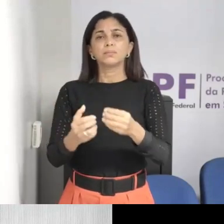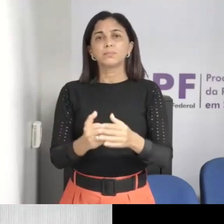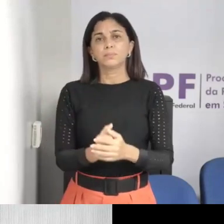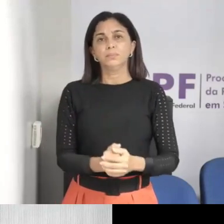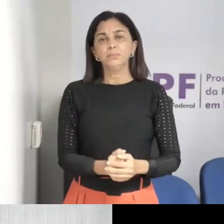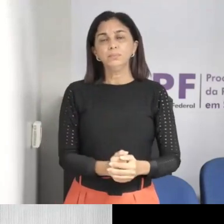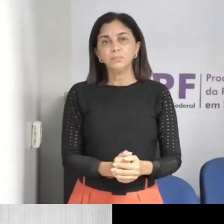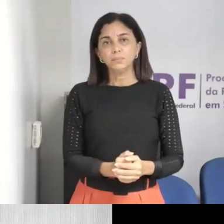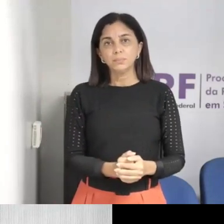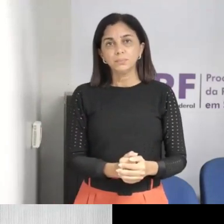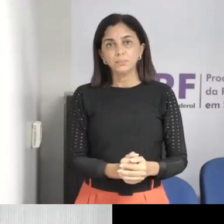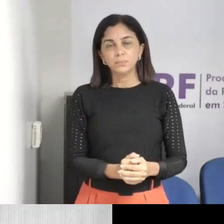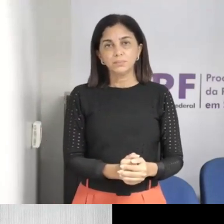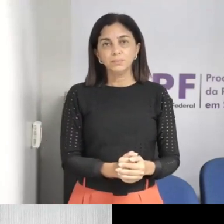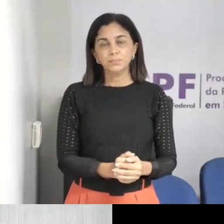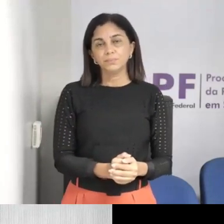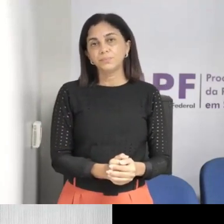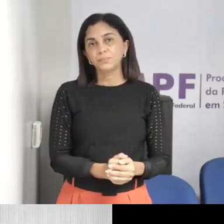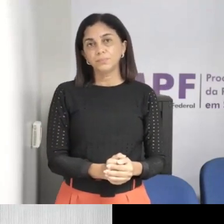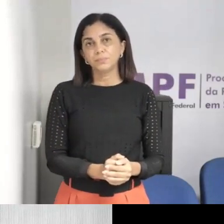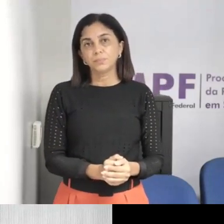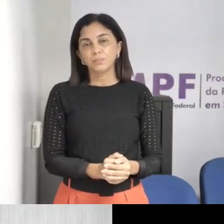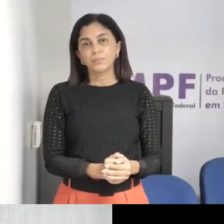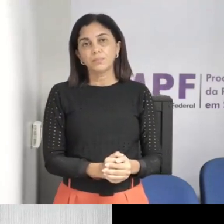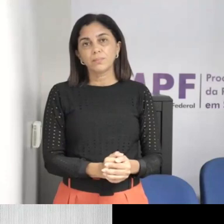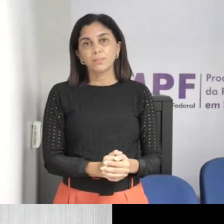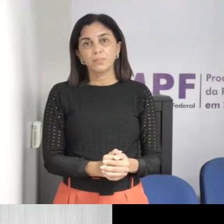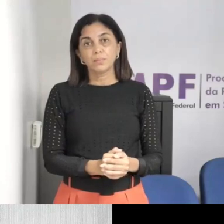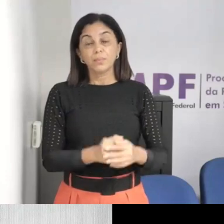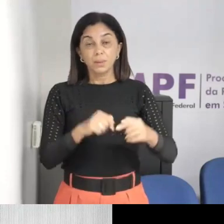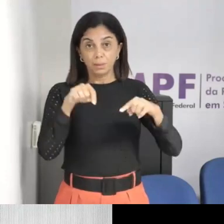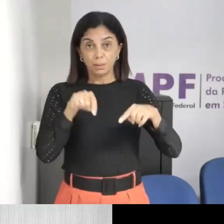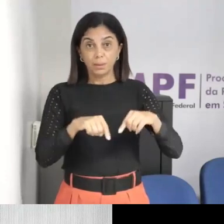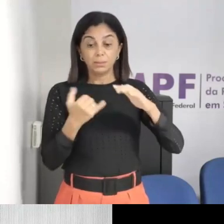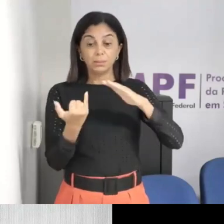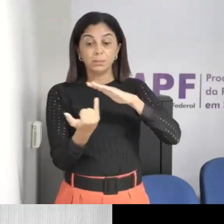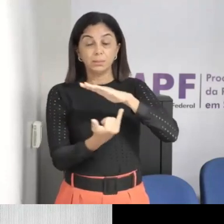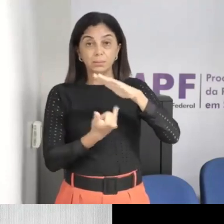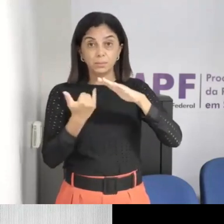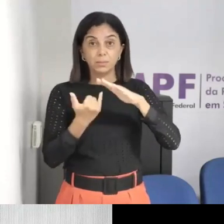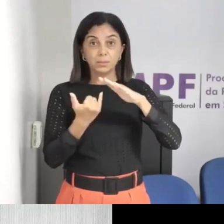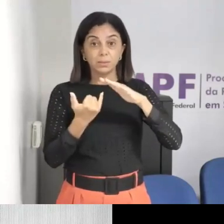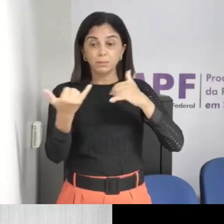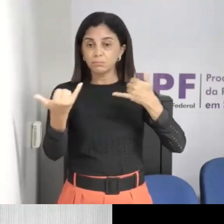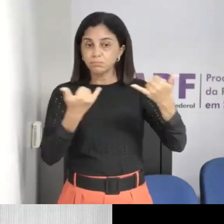A gente não recebe especificamente denúncias de abuso virtual,